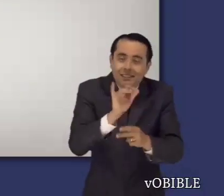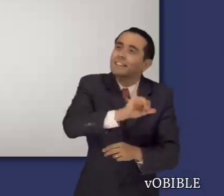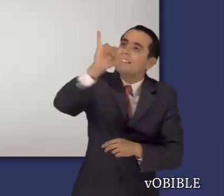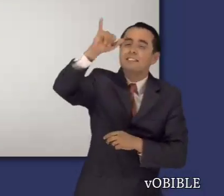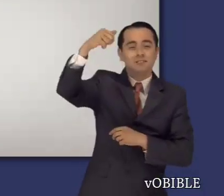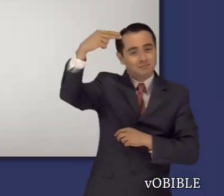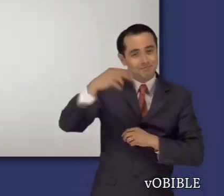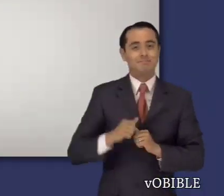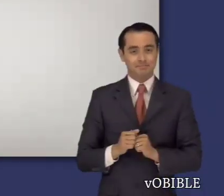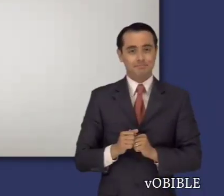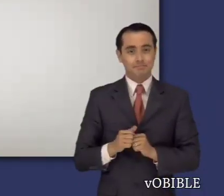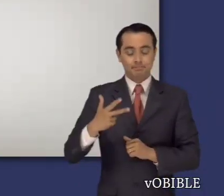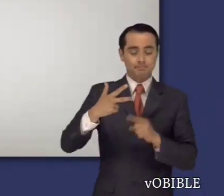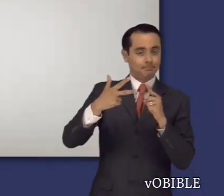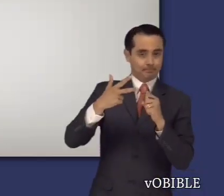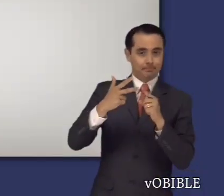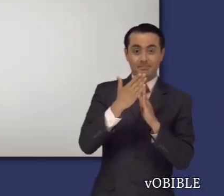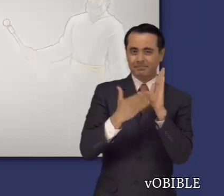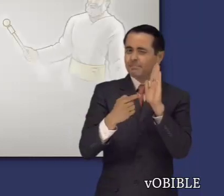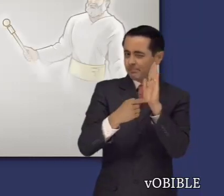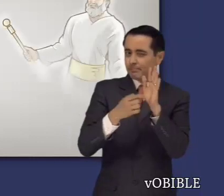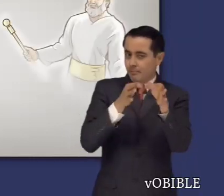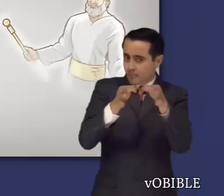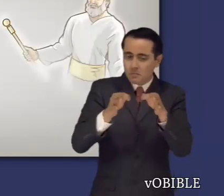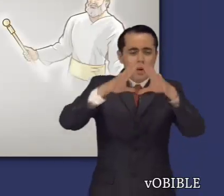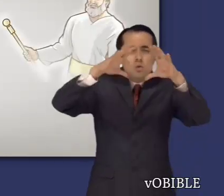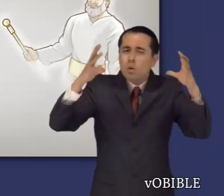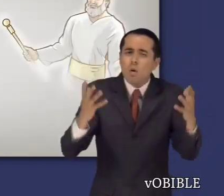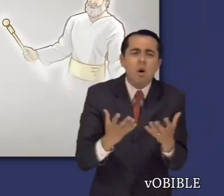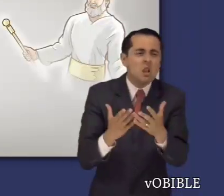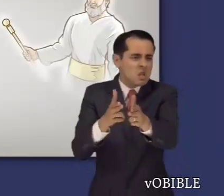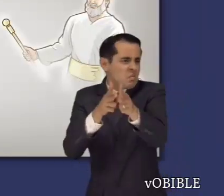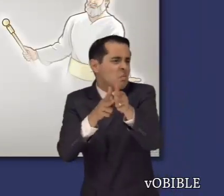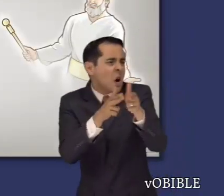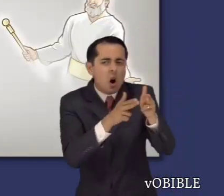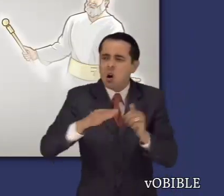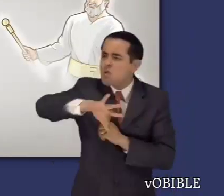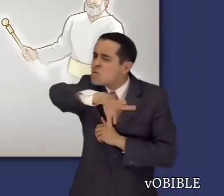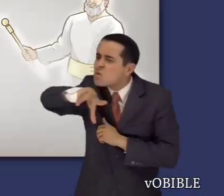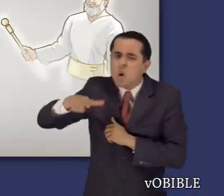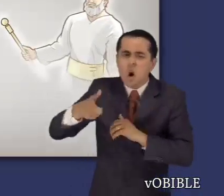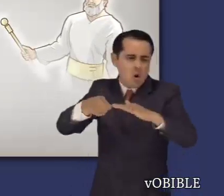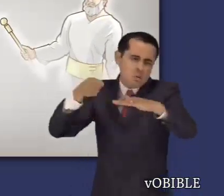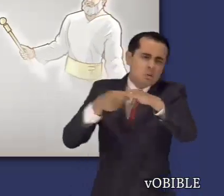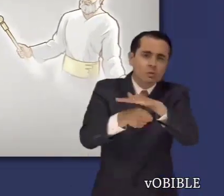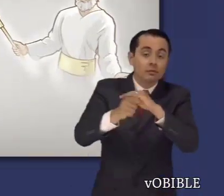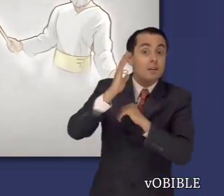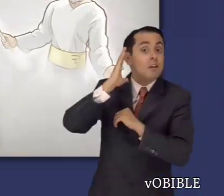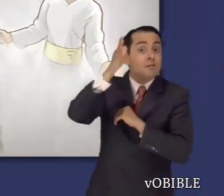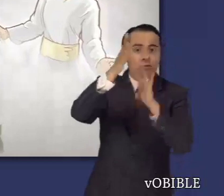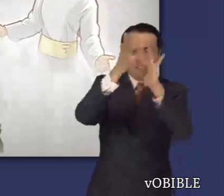Otro tema del que se habla en los Salmos es que Jehová usará su reino mesiánico para transformar la tierra en un paraíso.